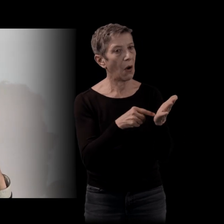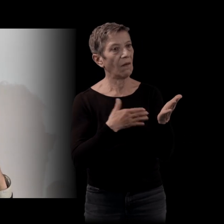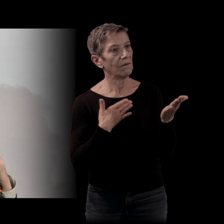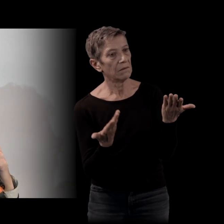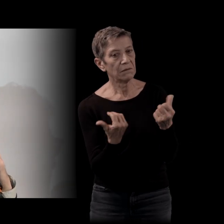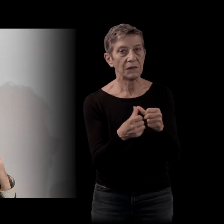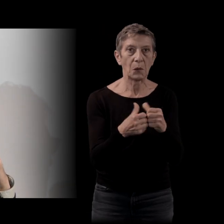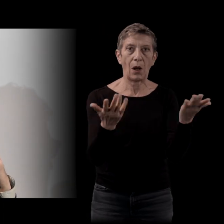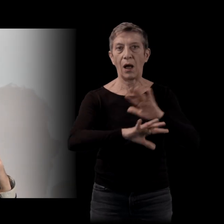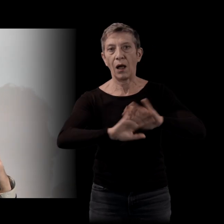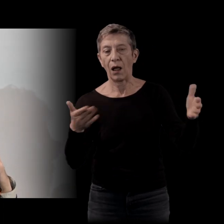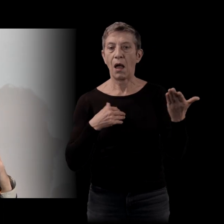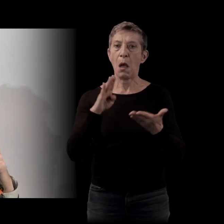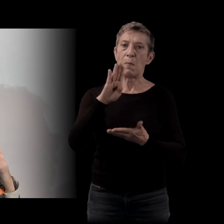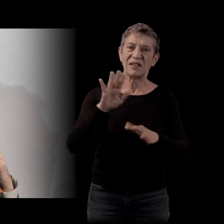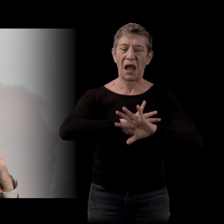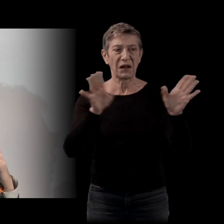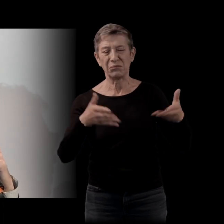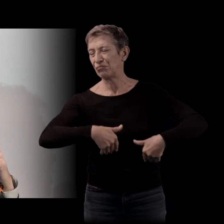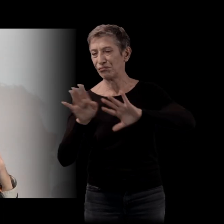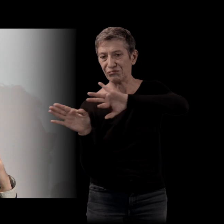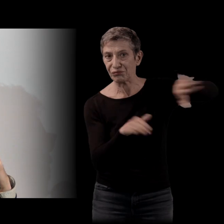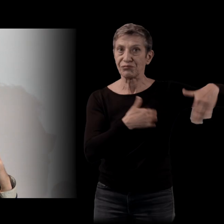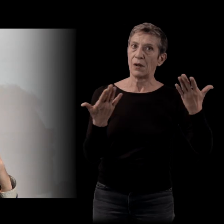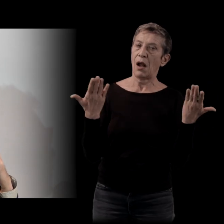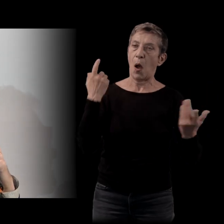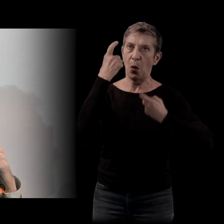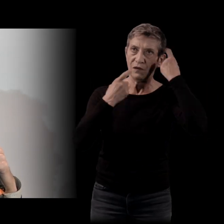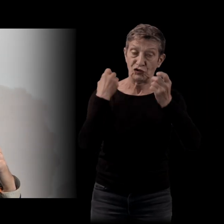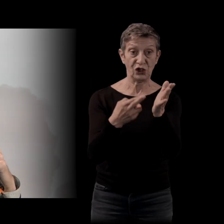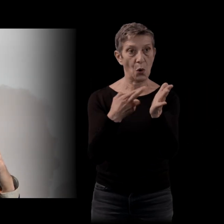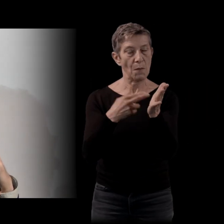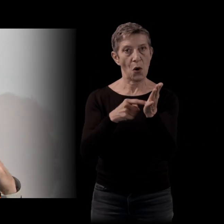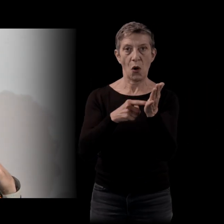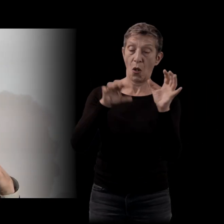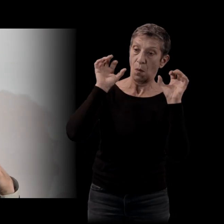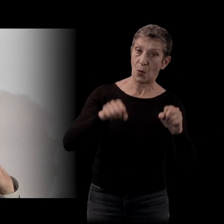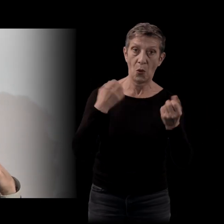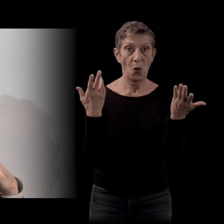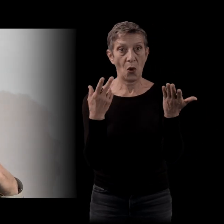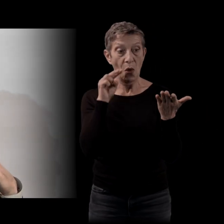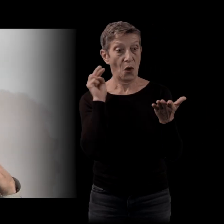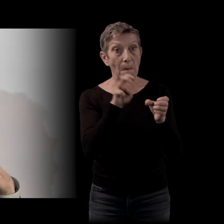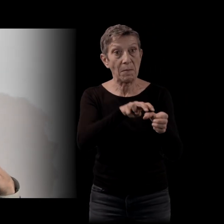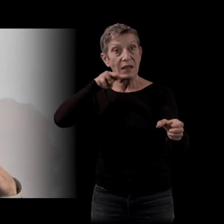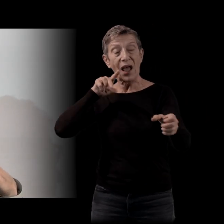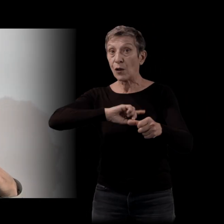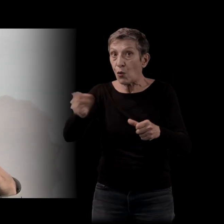on arrête et on s'interroge sur ce que peut le roman qui a une vision méta. Non. Moi, je crois à la fiction. J'essaye d'embarquer le